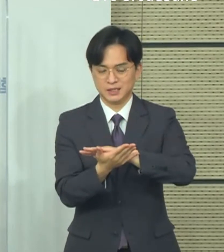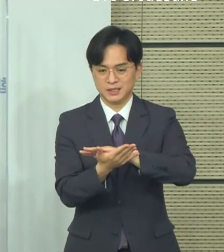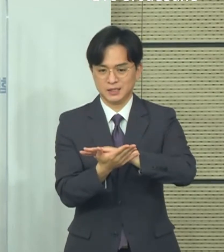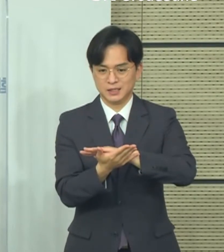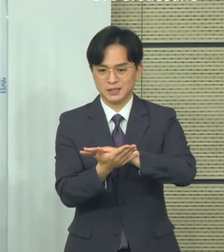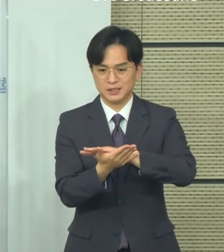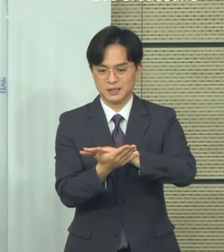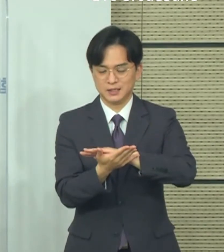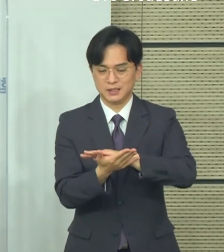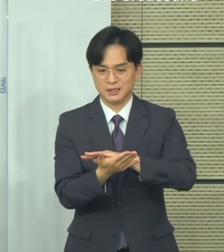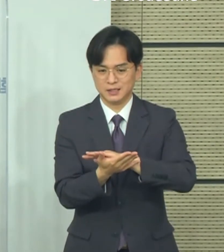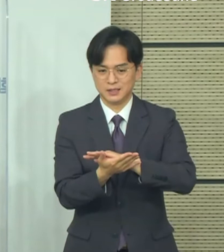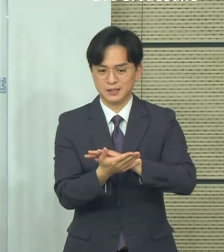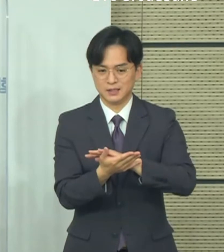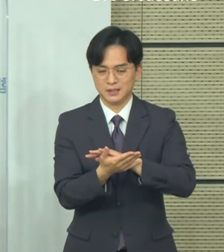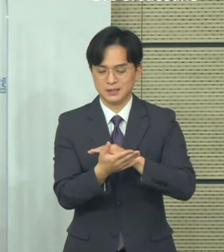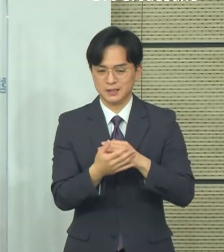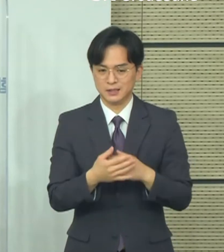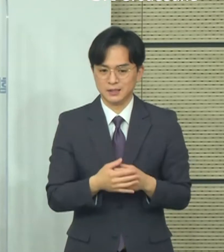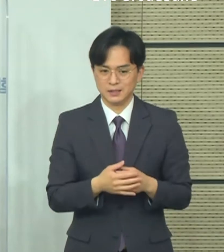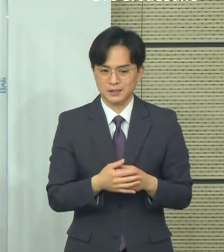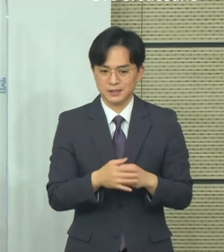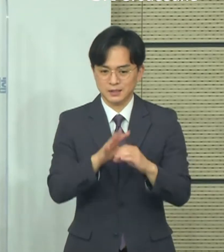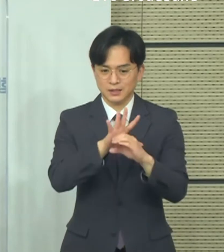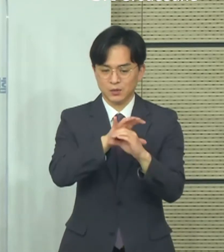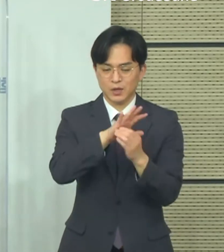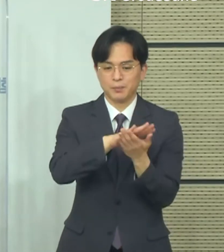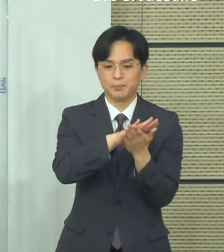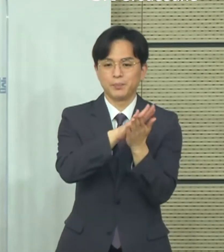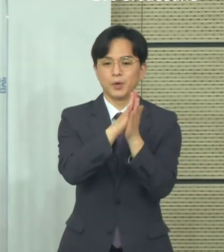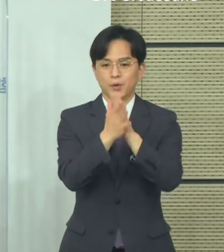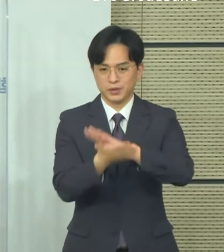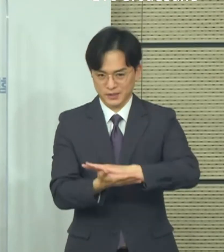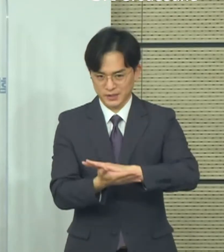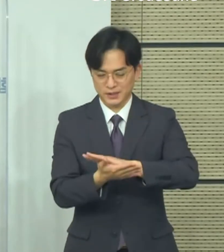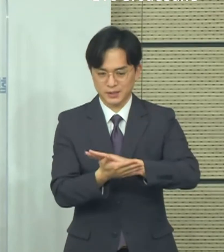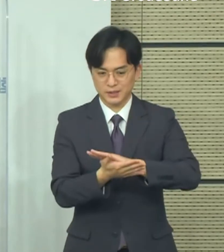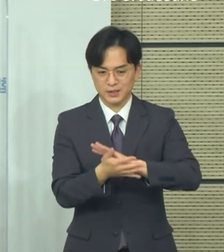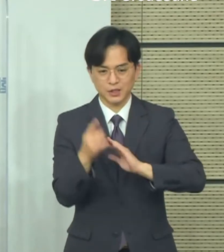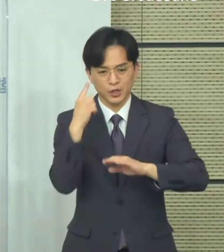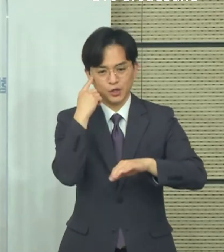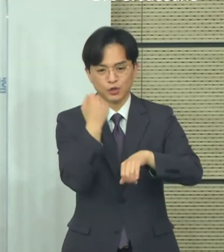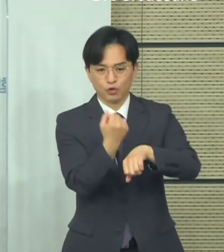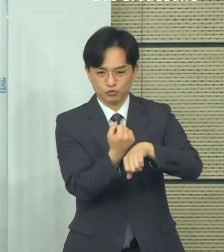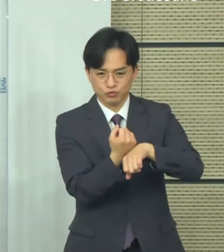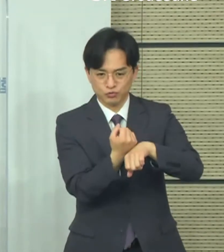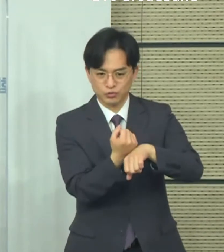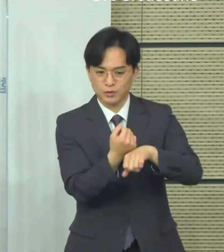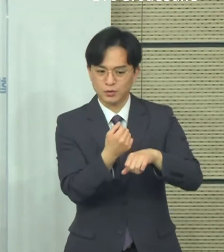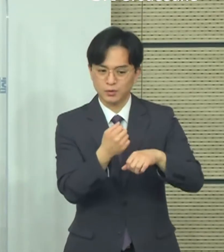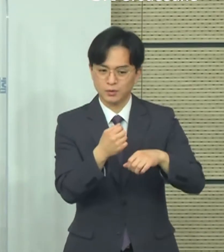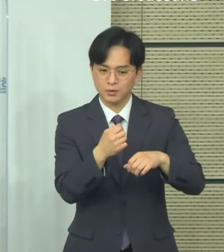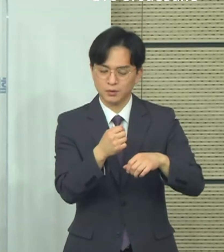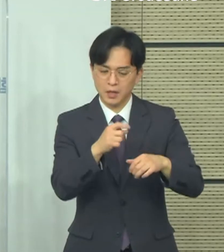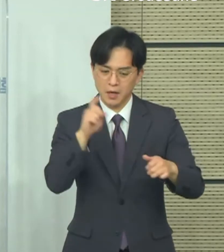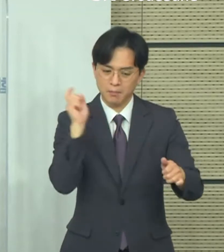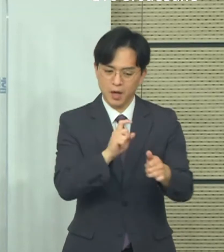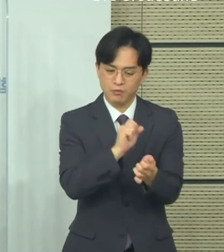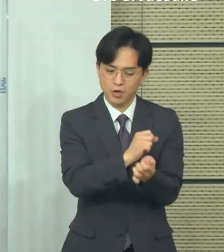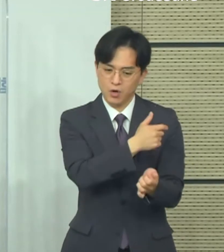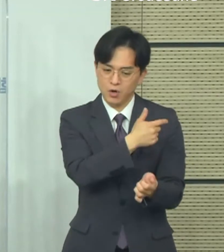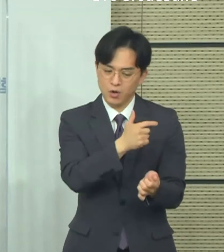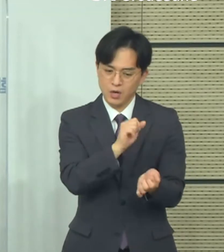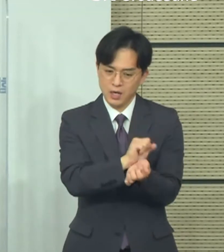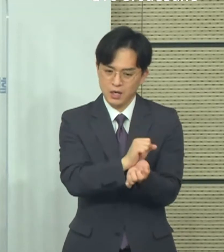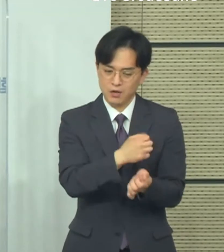저희들이 해외 입국과 관련되는 격리 면제 이런 부분들을 적용을 하고 있기 때문에 이에